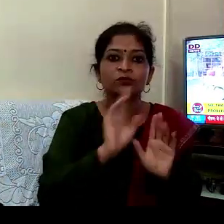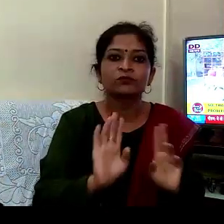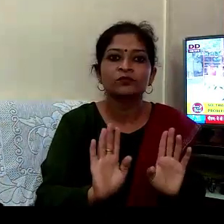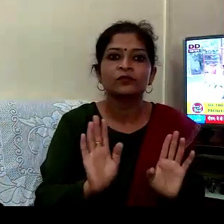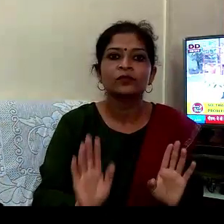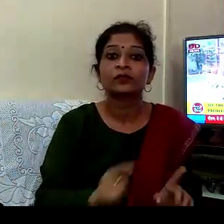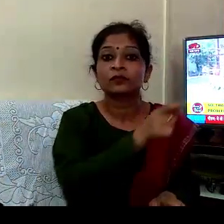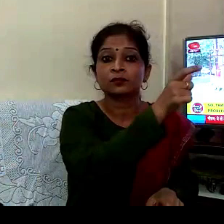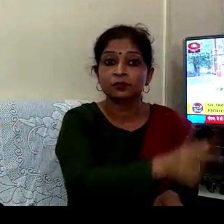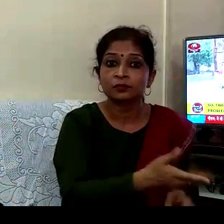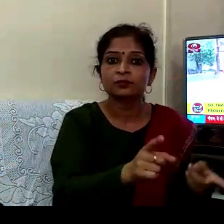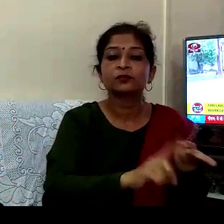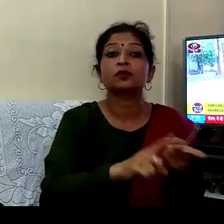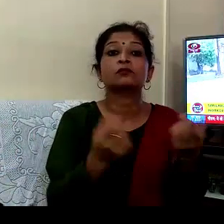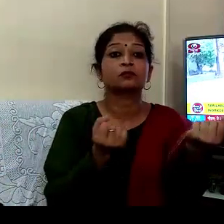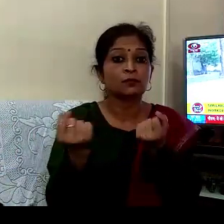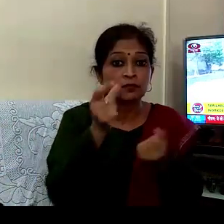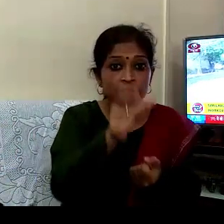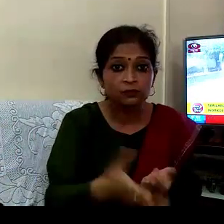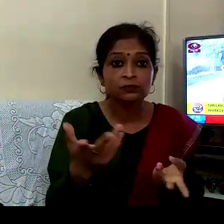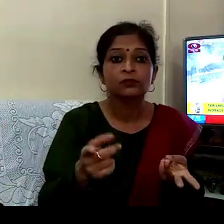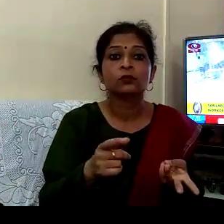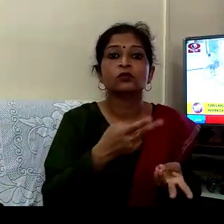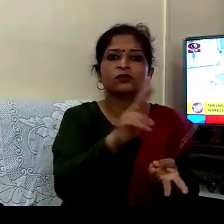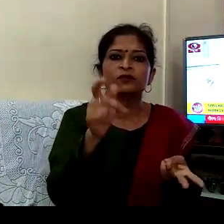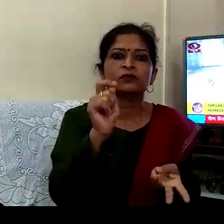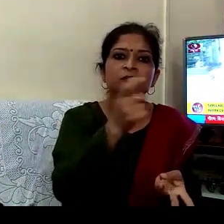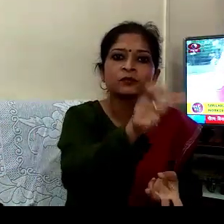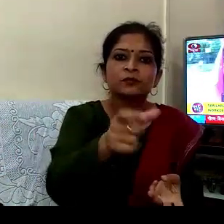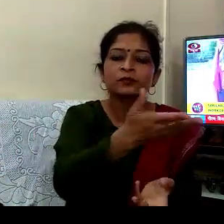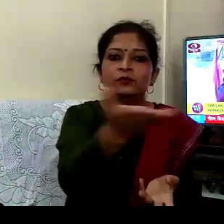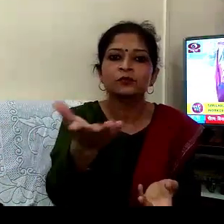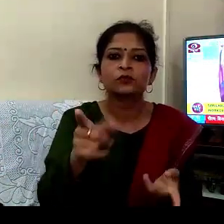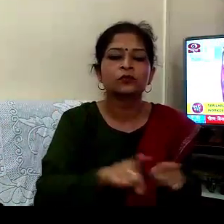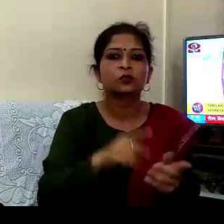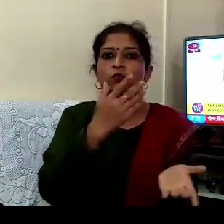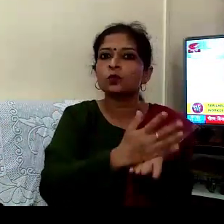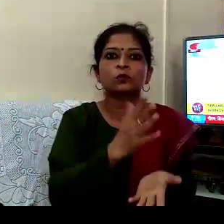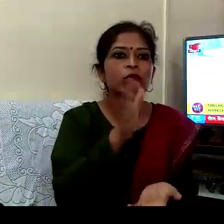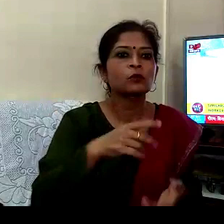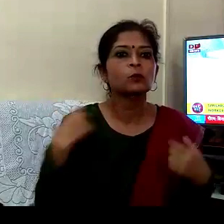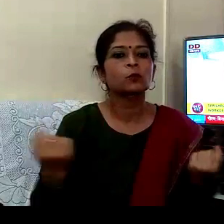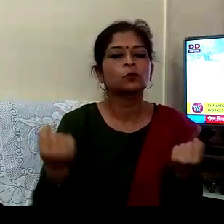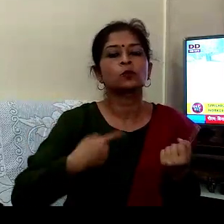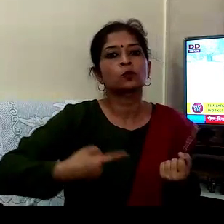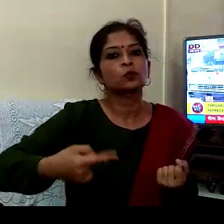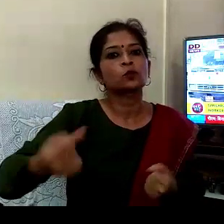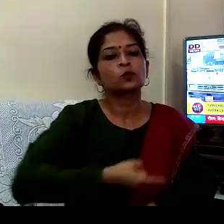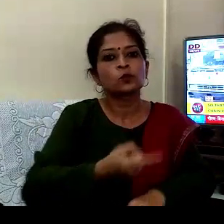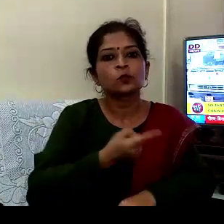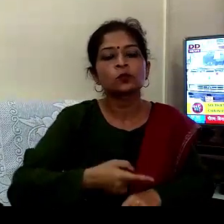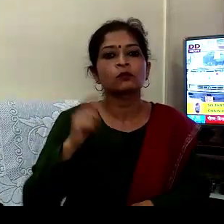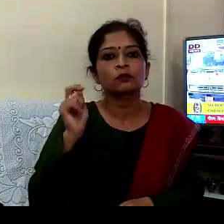آج یسی پرکار ان ڈرائیورز ان ورکرز کے بارے میں سوچ جو بینہ رکھے اپنے کام میں ڈٹے ہیں